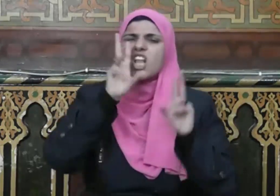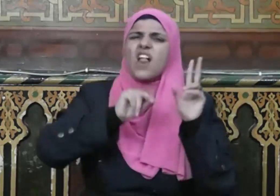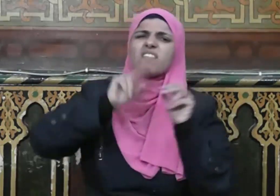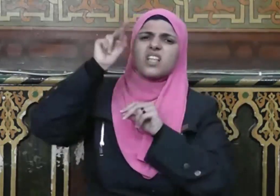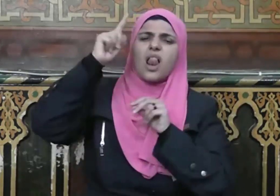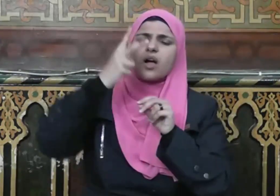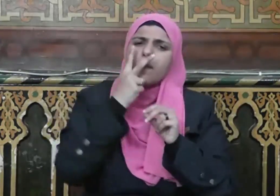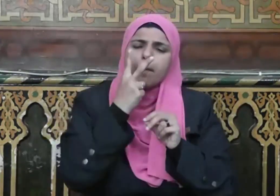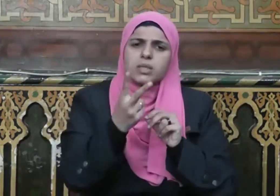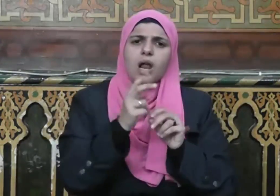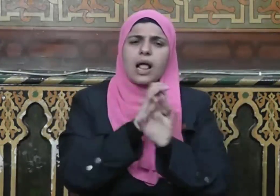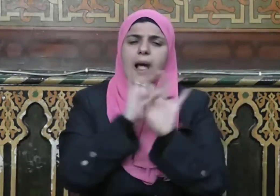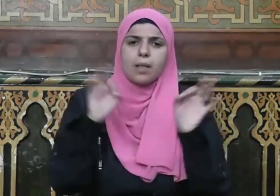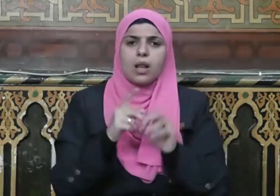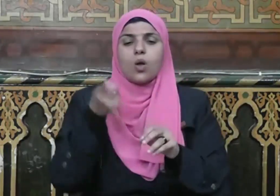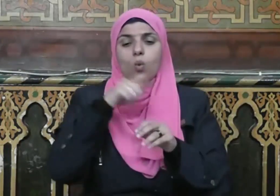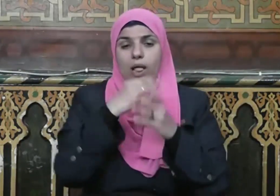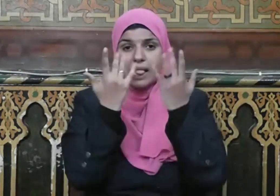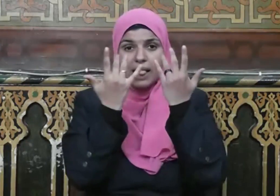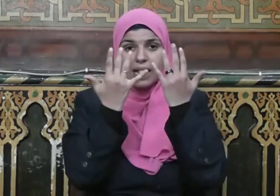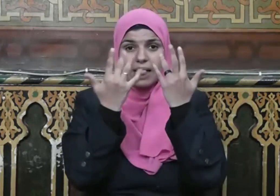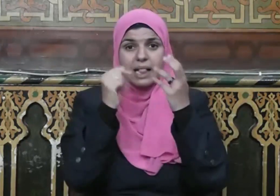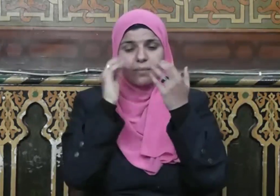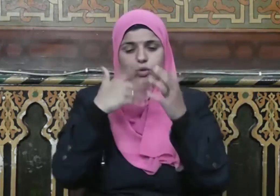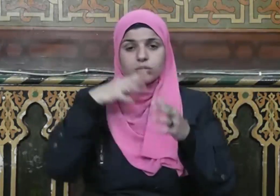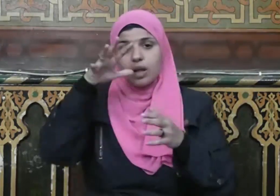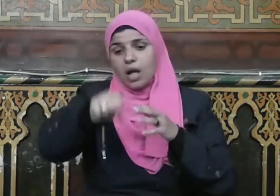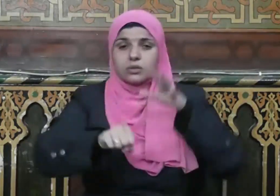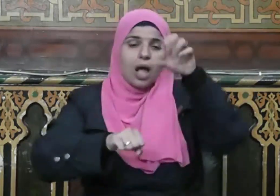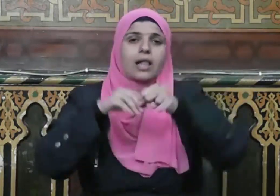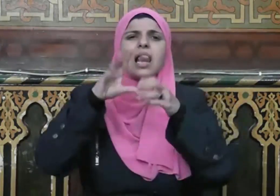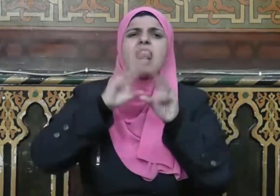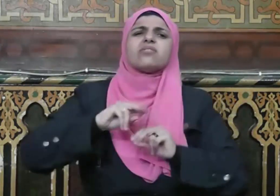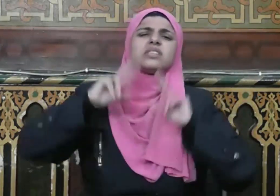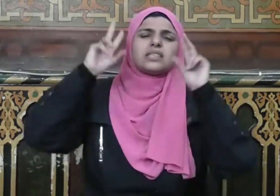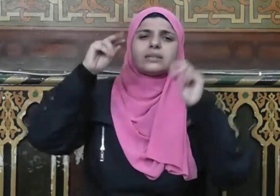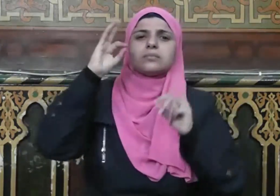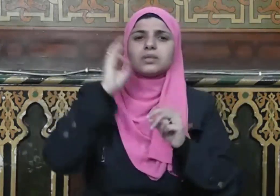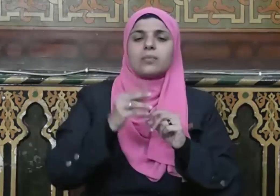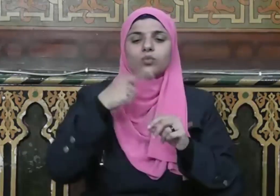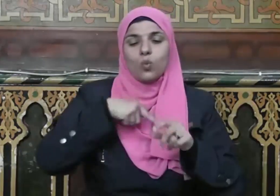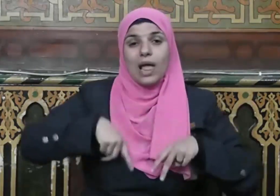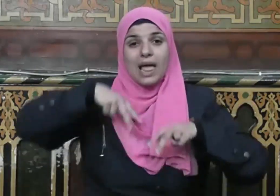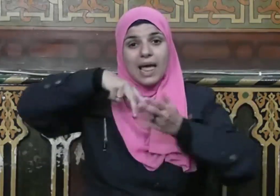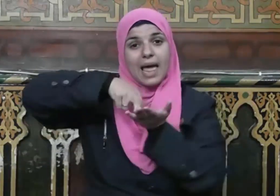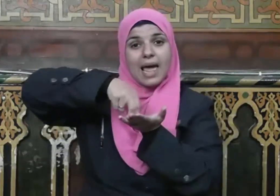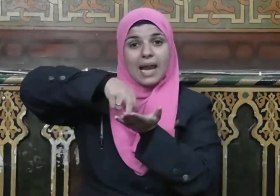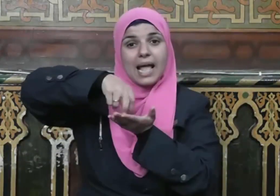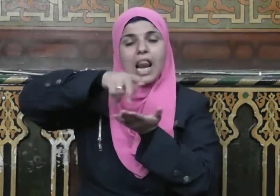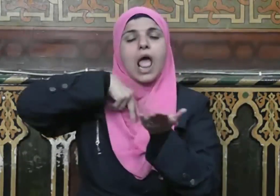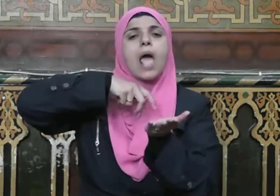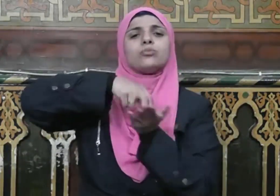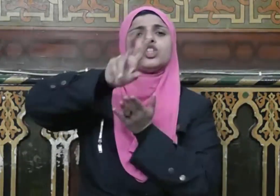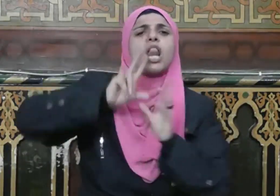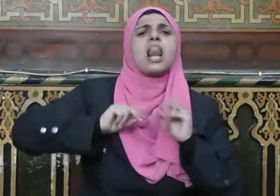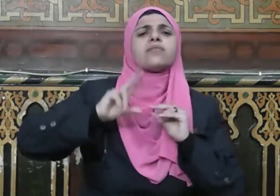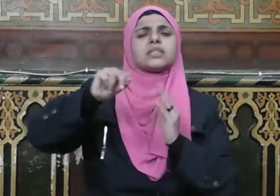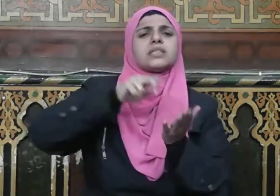ويده التي يبطش بها ورجله التي يمشي بها وإن